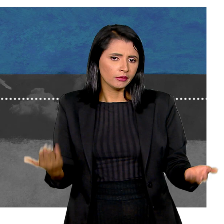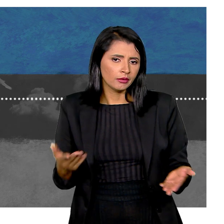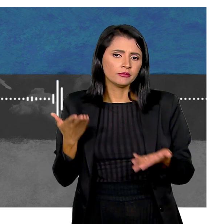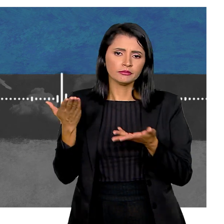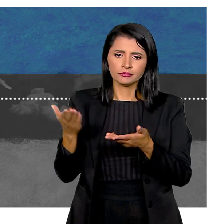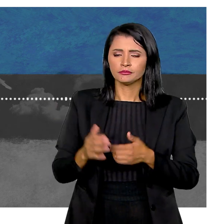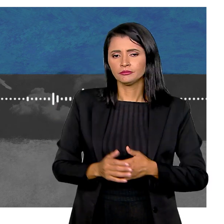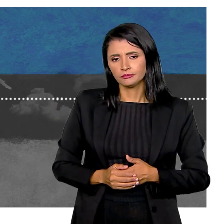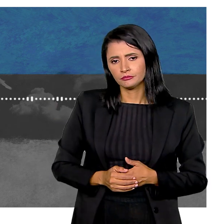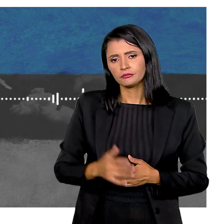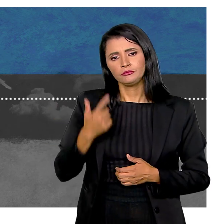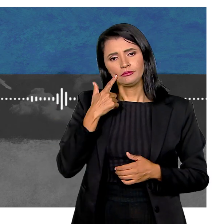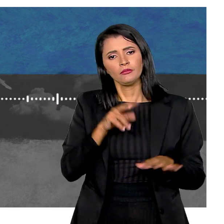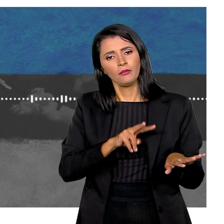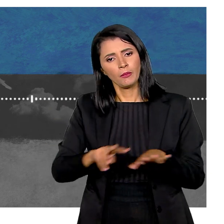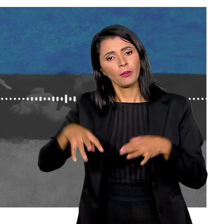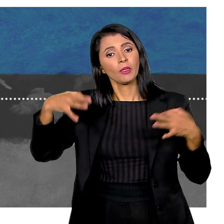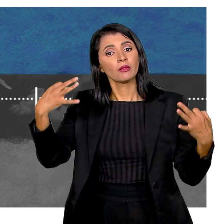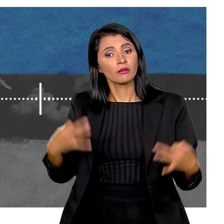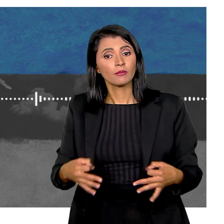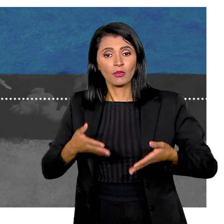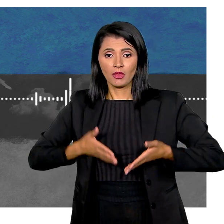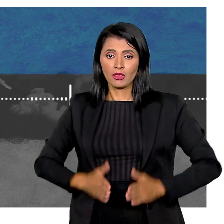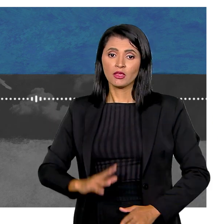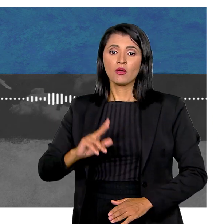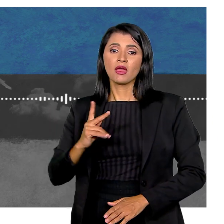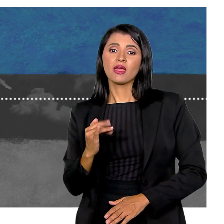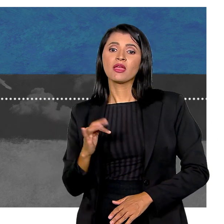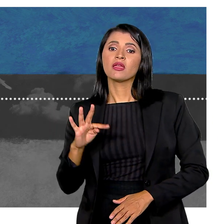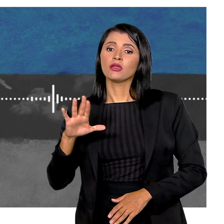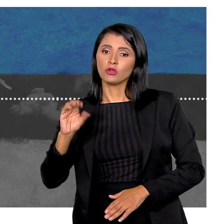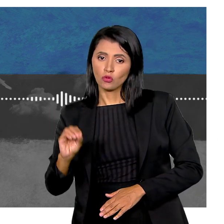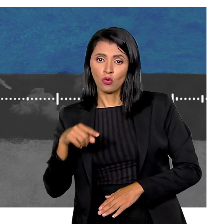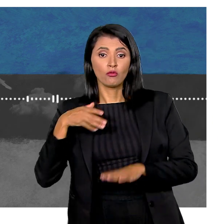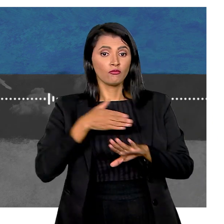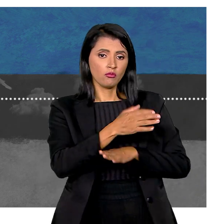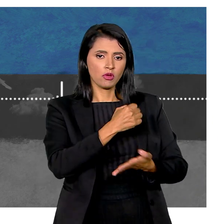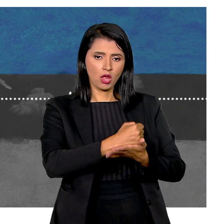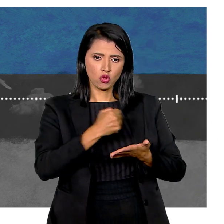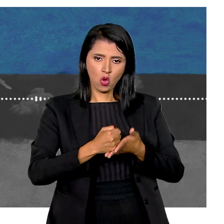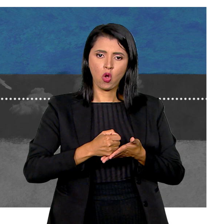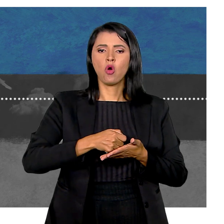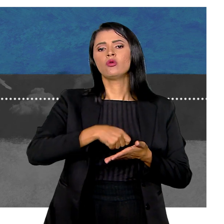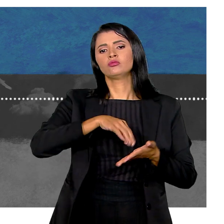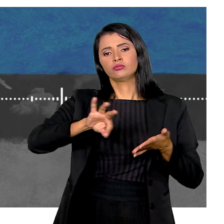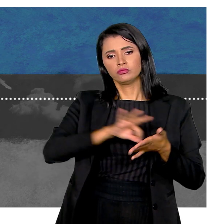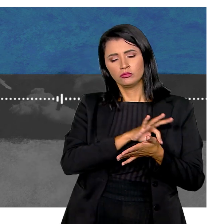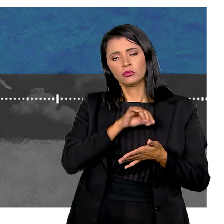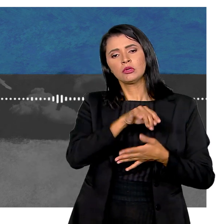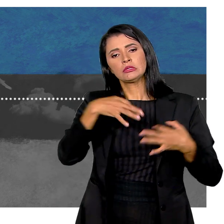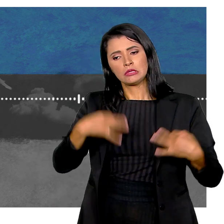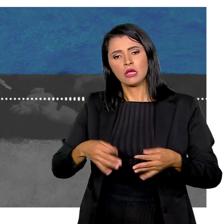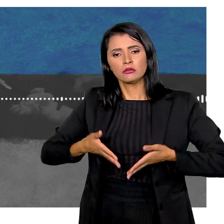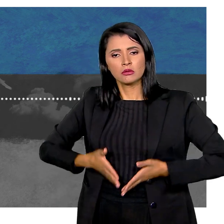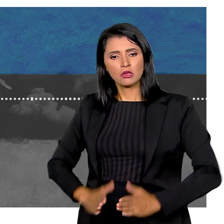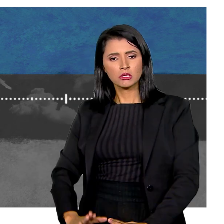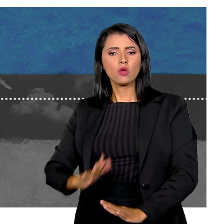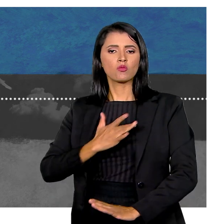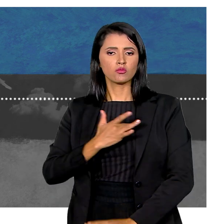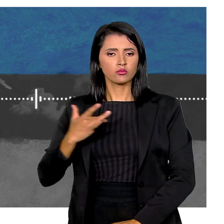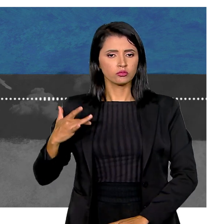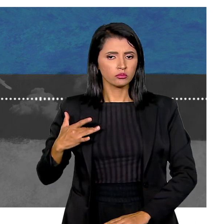Enfim, deu as 28 semanas certinho Nasceu o Heitor Registramos o Heitor Até então nasceu o